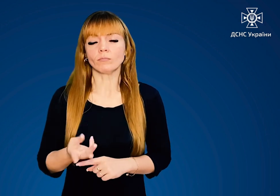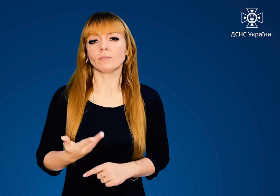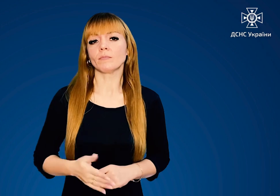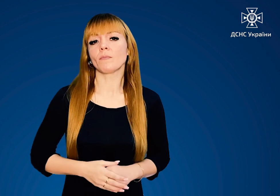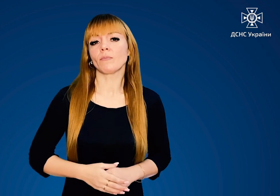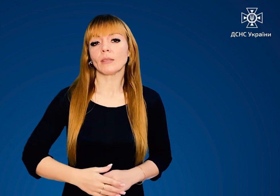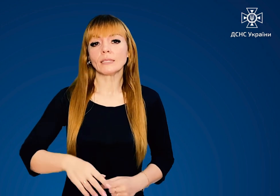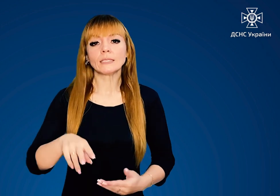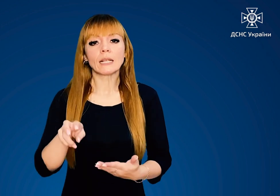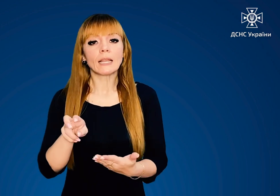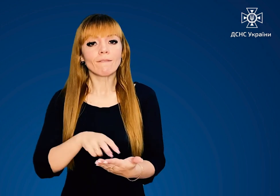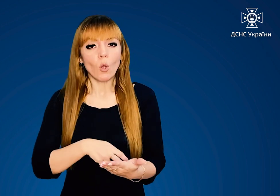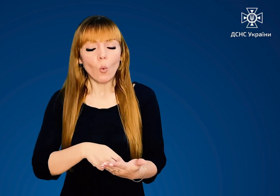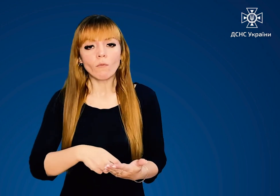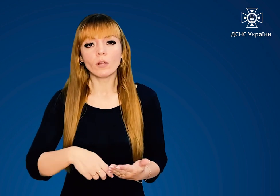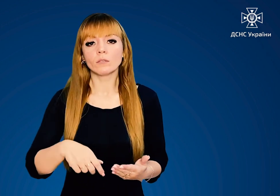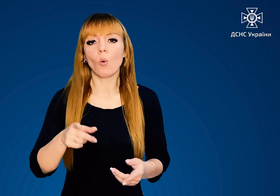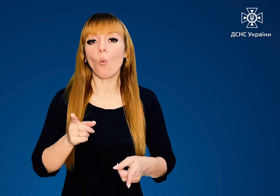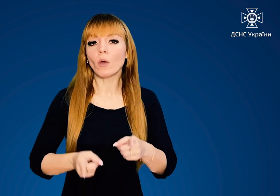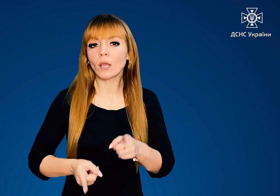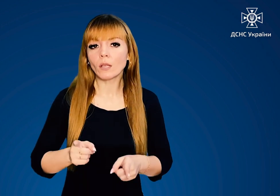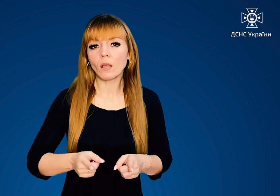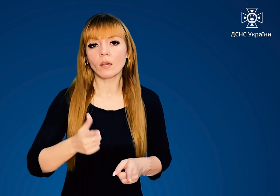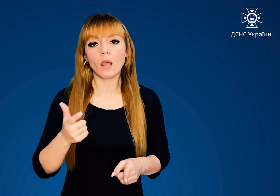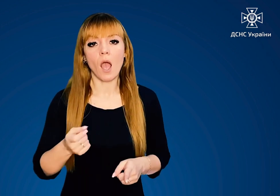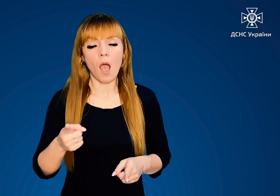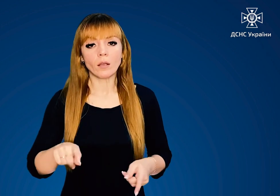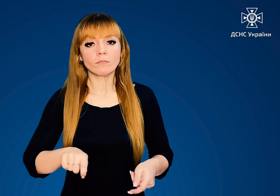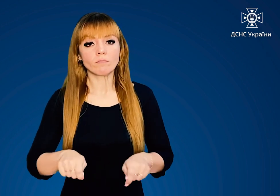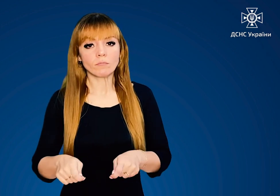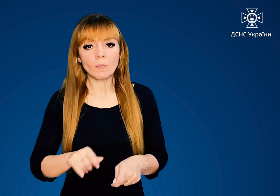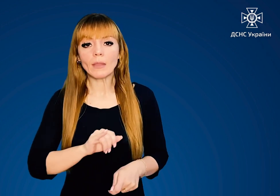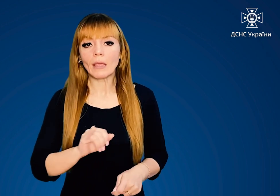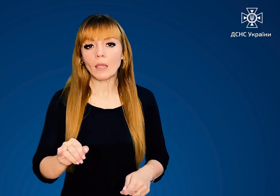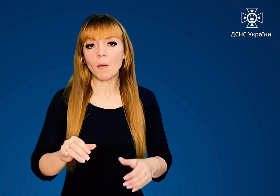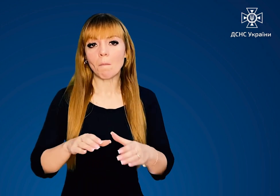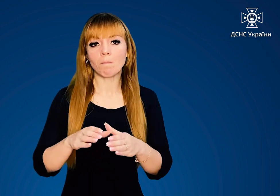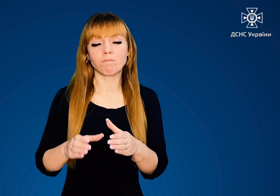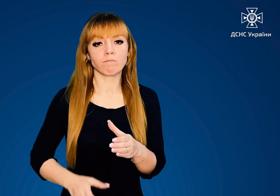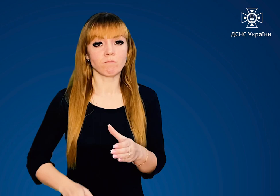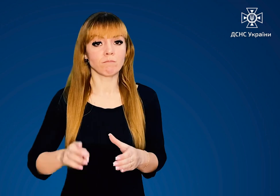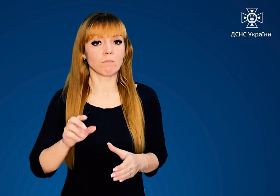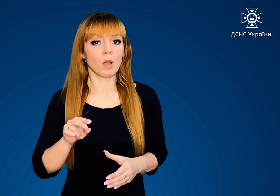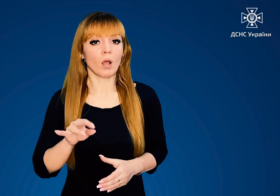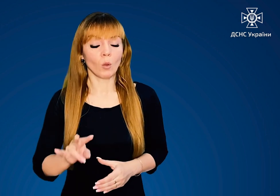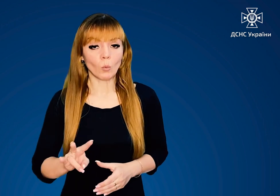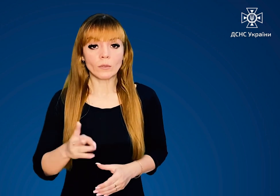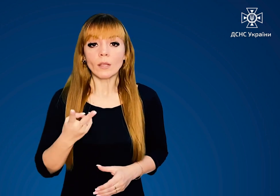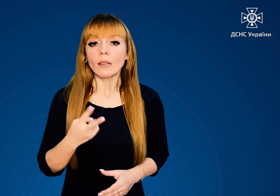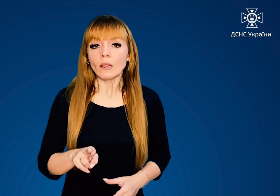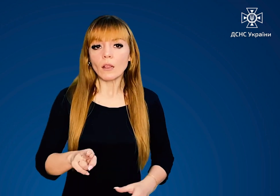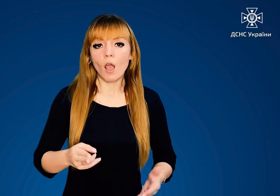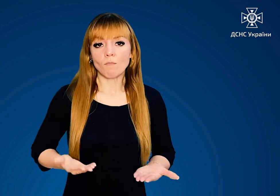Сертифіковані оригінальні портативні газові плити та балони Для мешканців